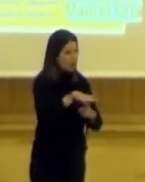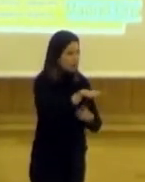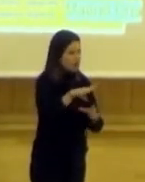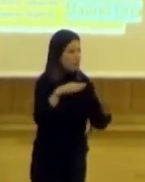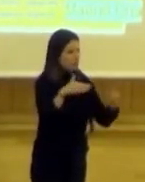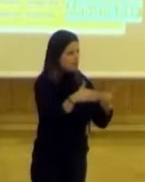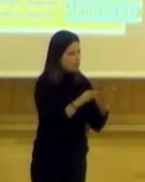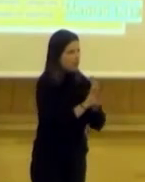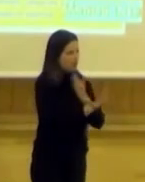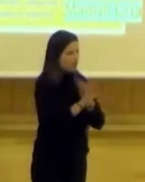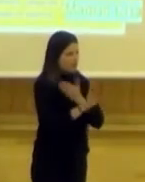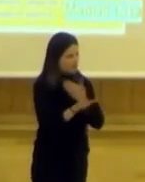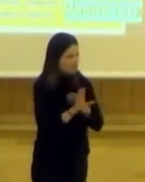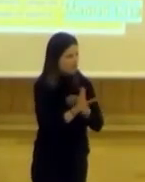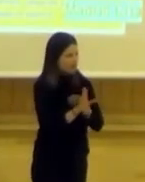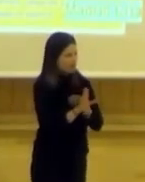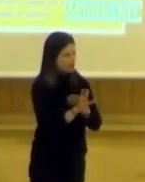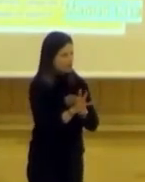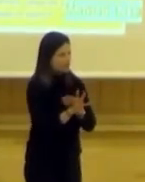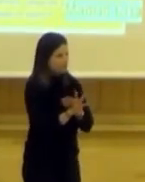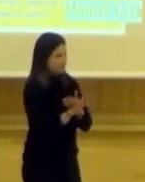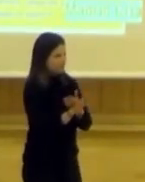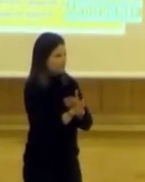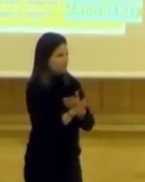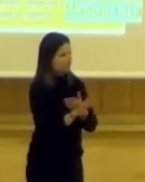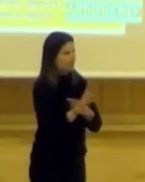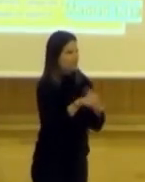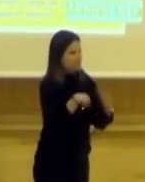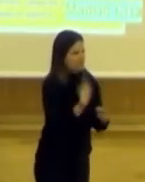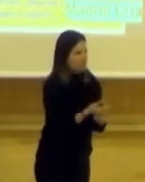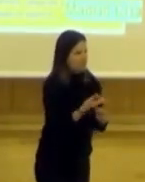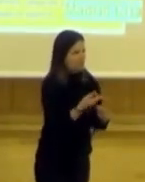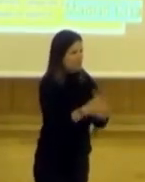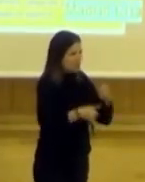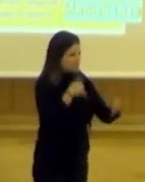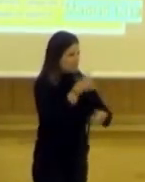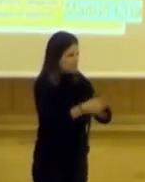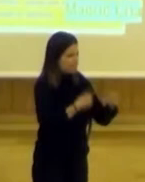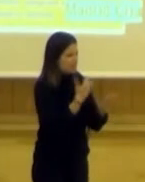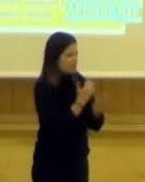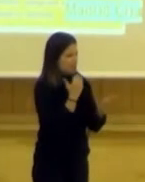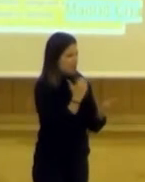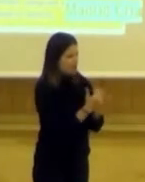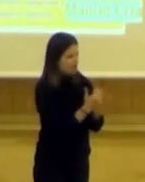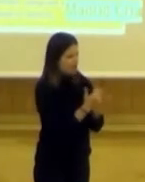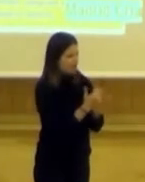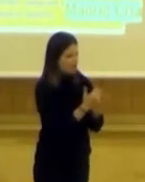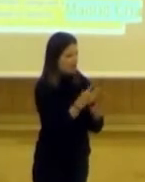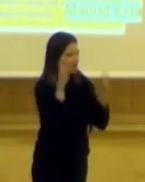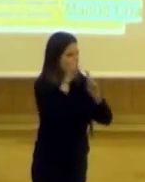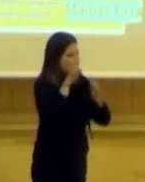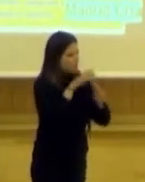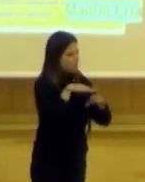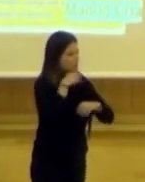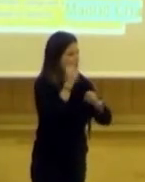vecindad que se va perdiendo, ¿no?, en las grandes ciudades. Luego estaba la biciescuela, que era educación para